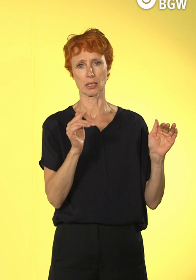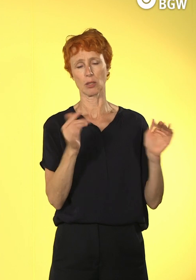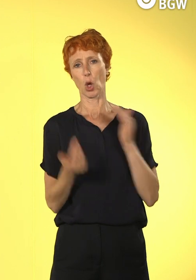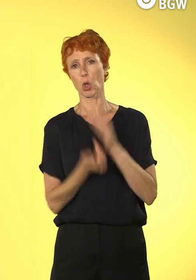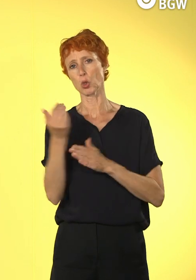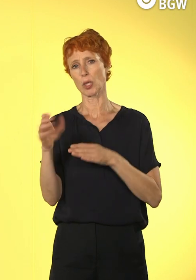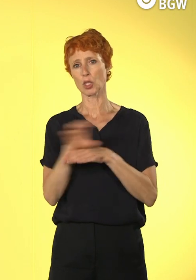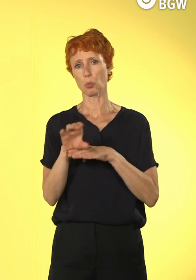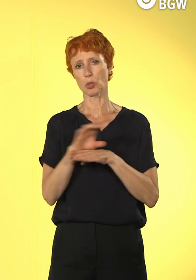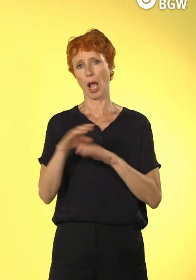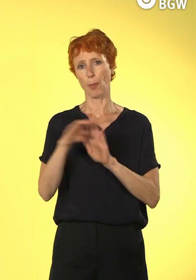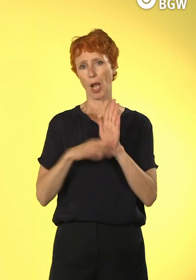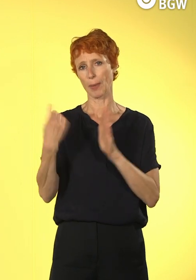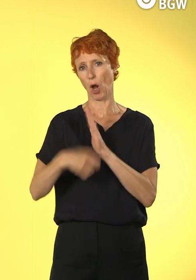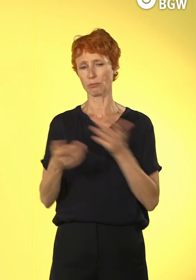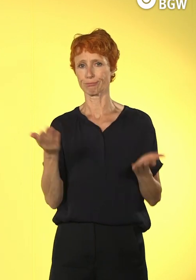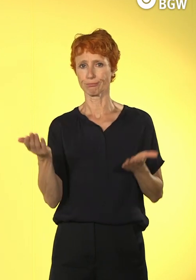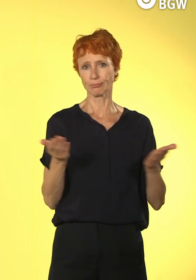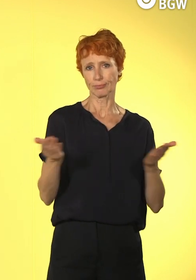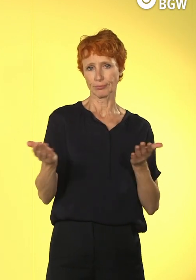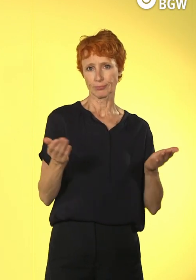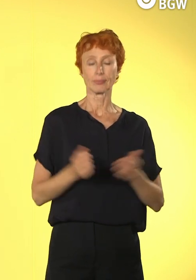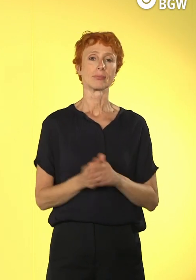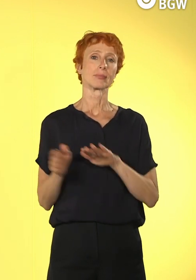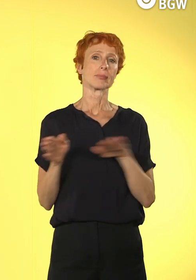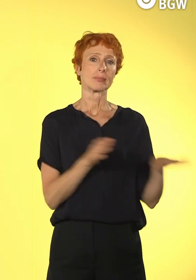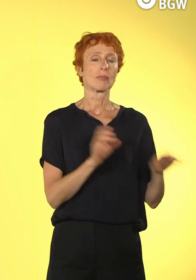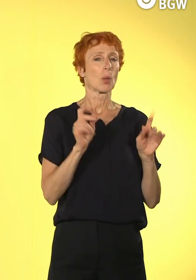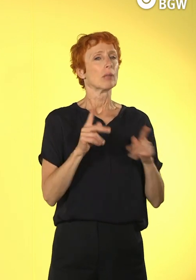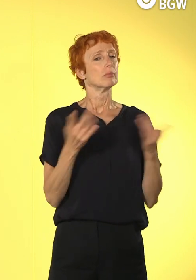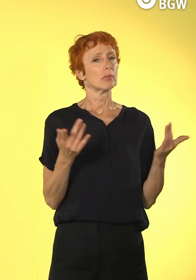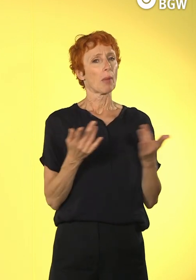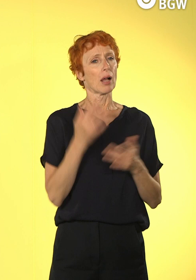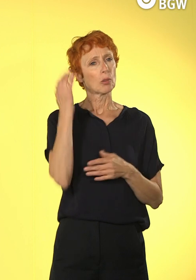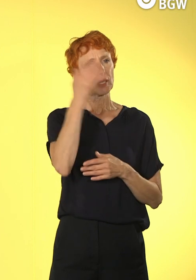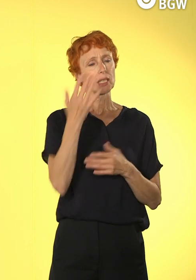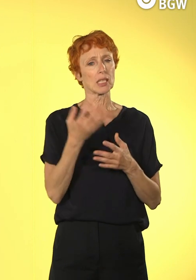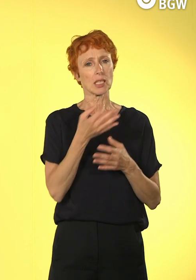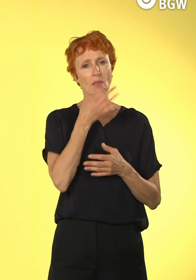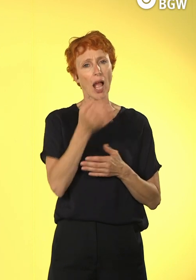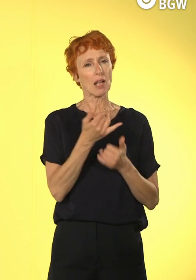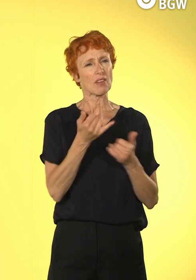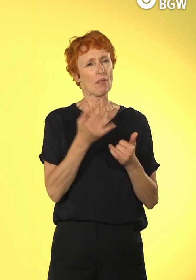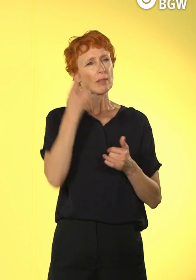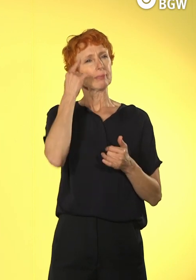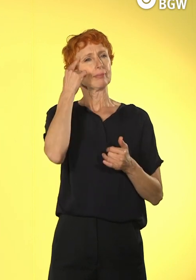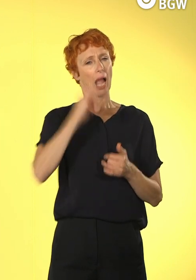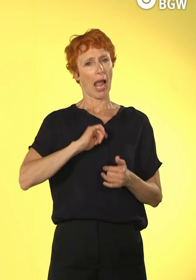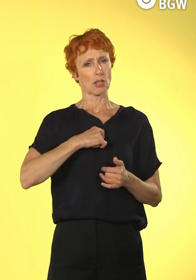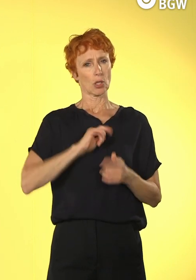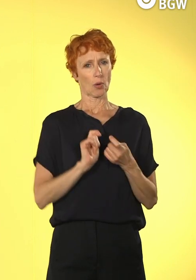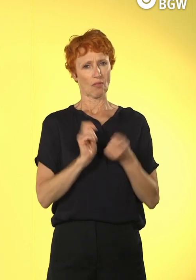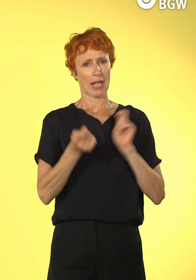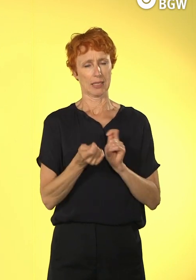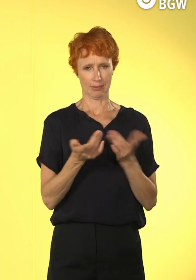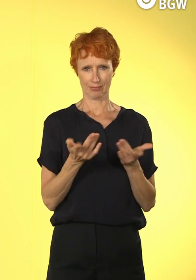Gut, vielleicht noch eine konkrete Anmerkung zu der Frage, wie schaffe ich es, dieses Mindset, ich will da mal von dem Fehler berichten, den ich da gemacht